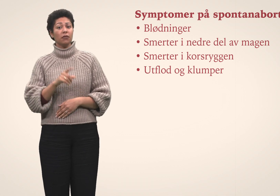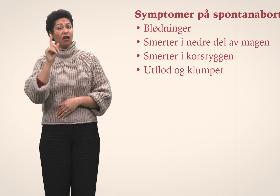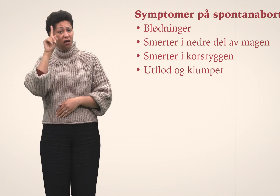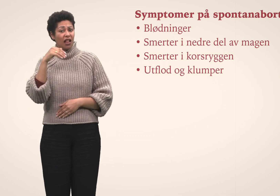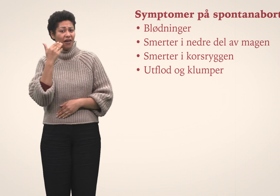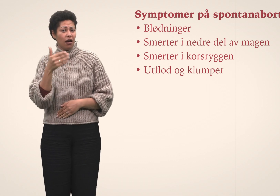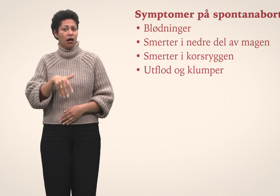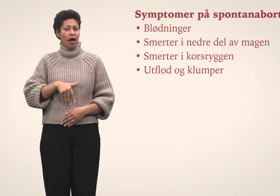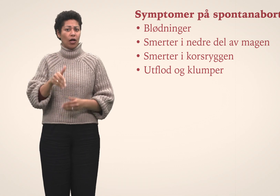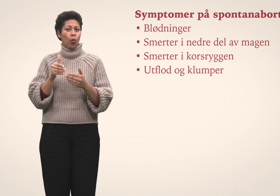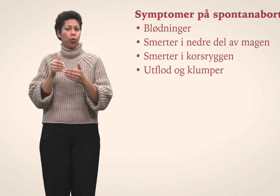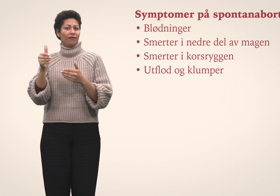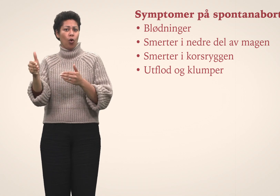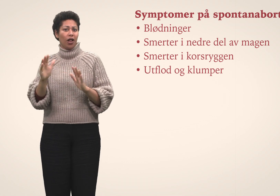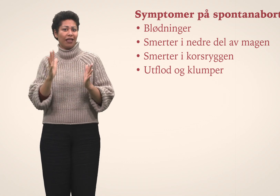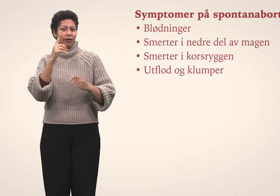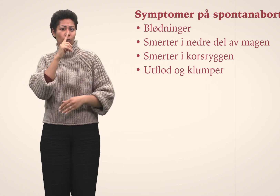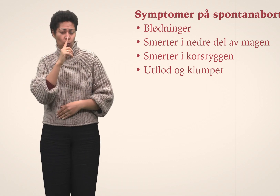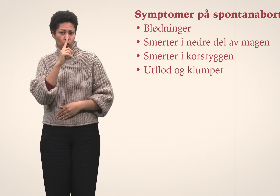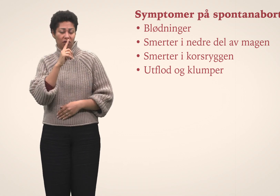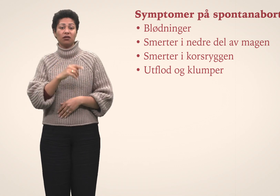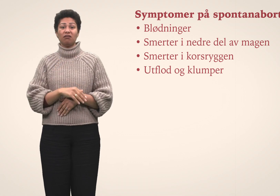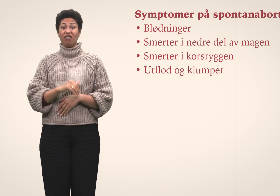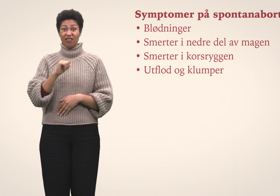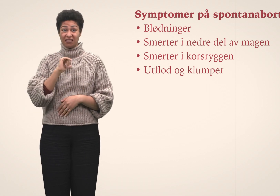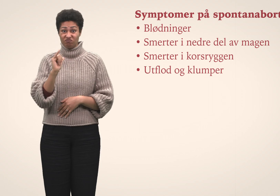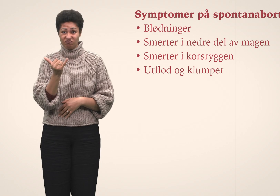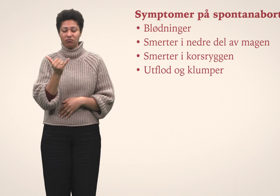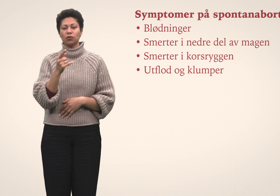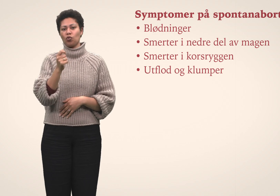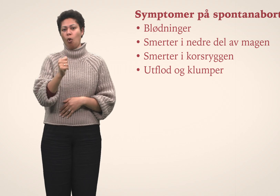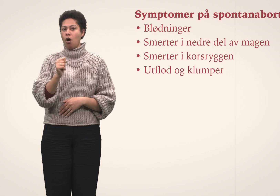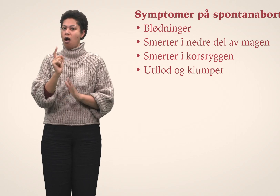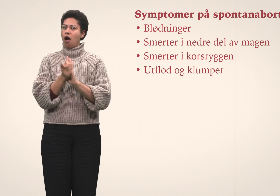Det kan være et tegn på graviditet utenfor livmåra som krever akutt innleggelse.